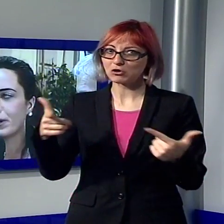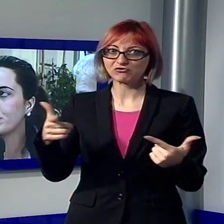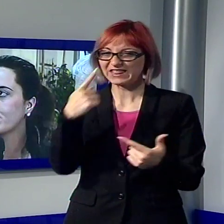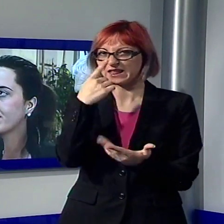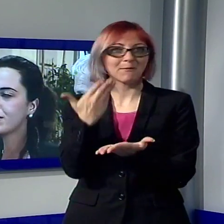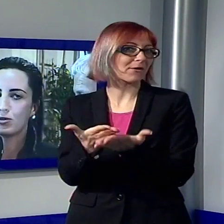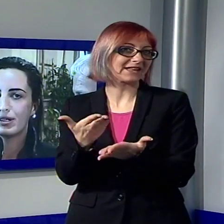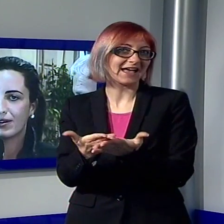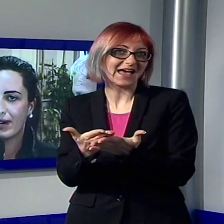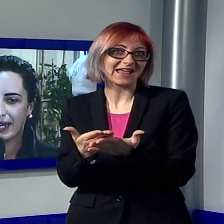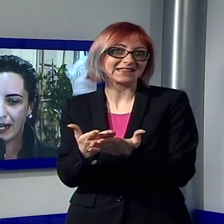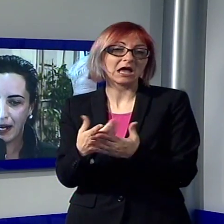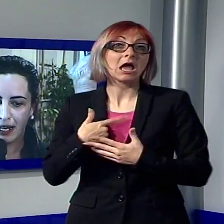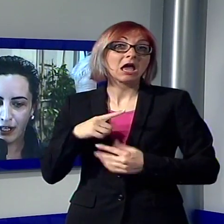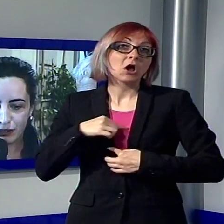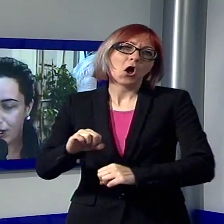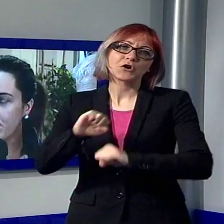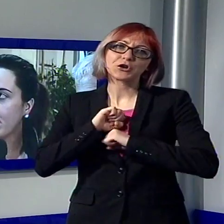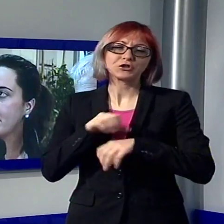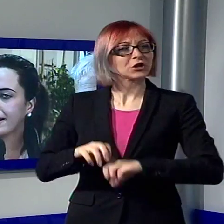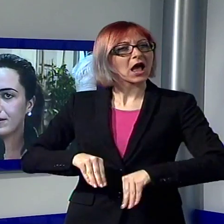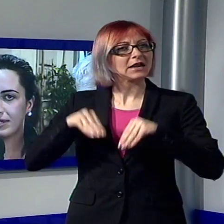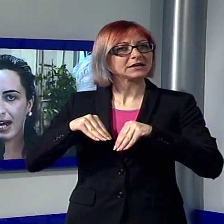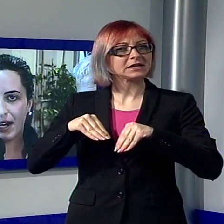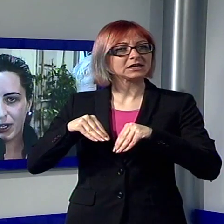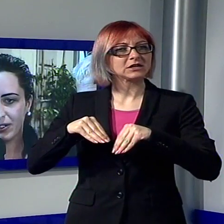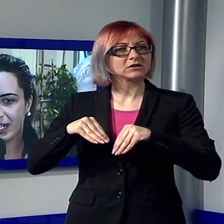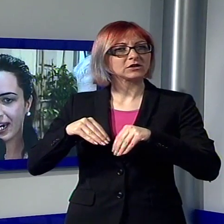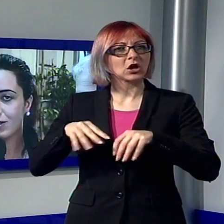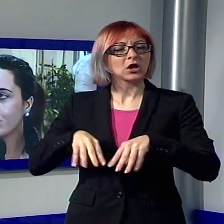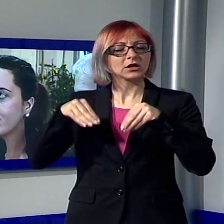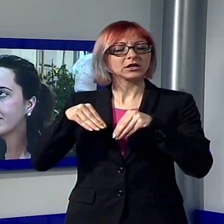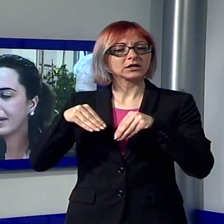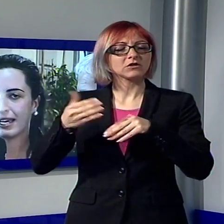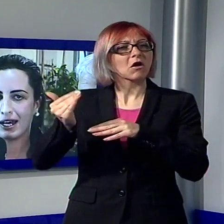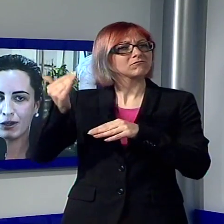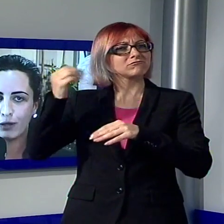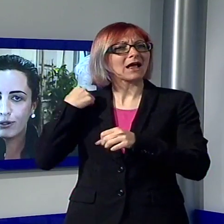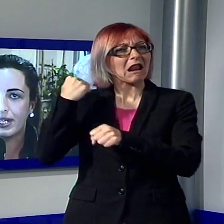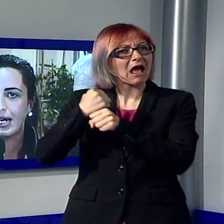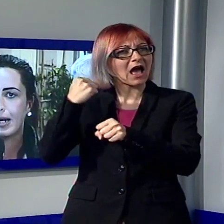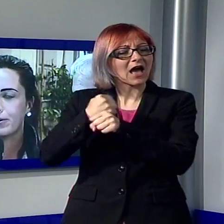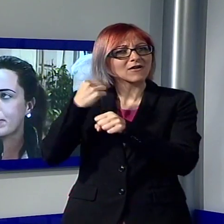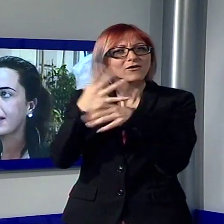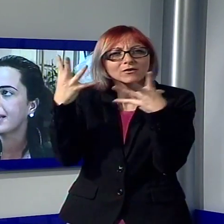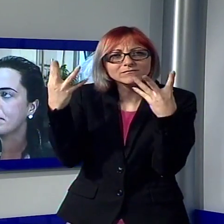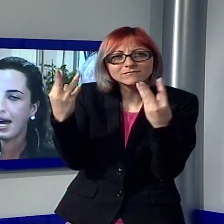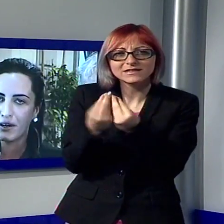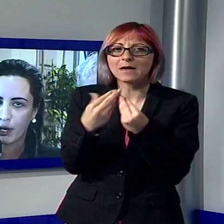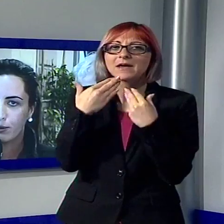creduto fin da subito e il nostro è lavoro che parte da lontano, io ringrazio tutti perché hanno creduto nella possibilità di cambiare, hanno creduto